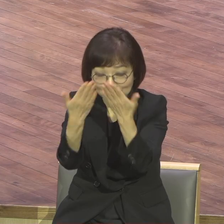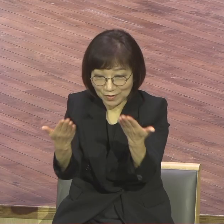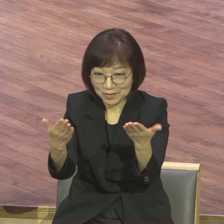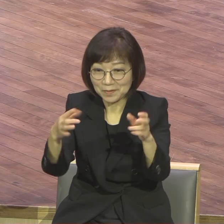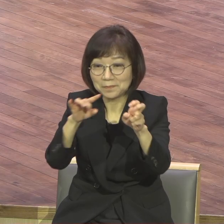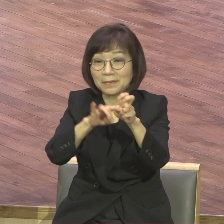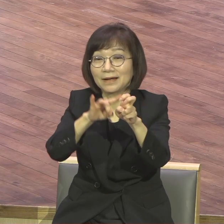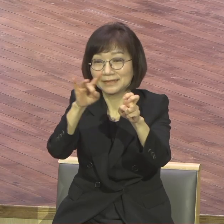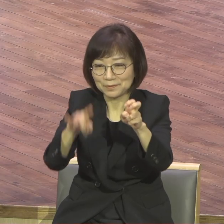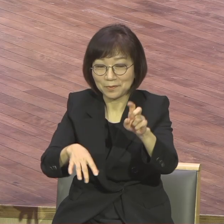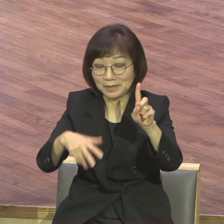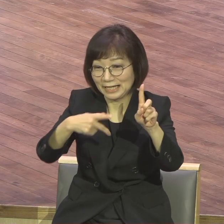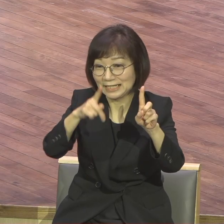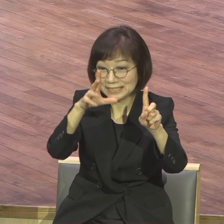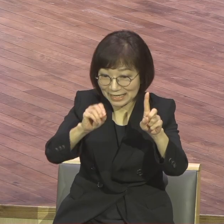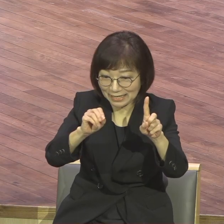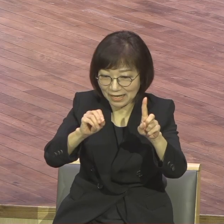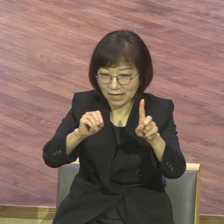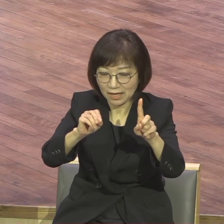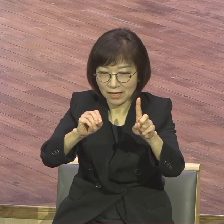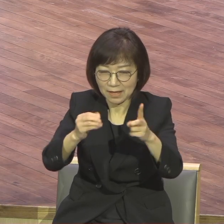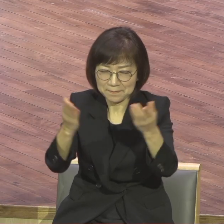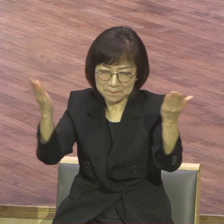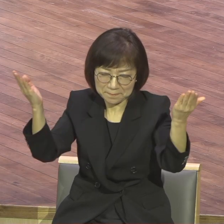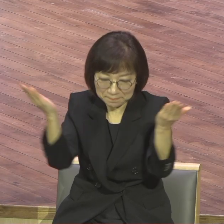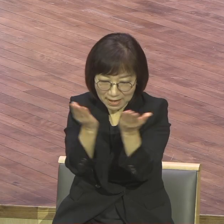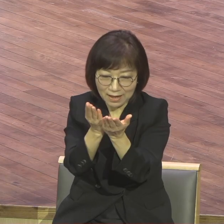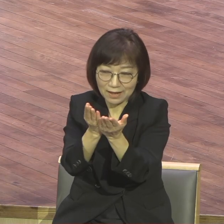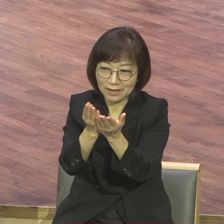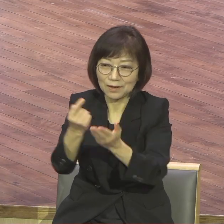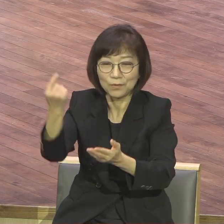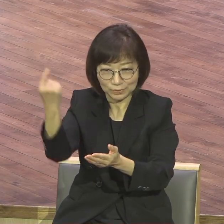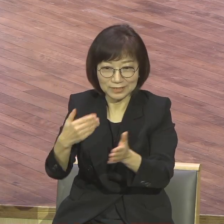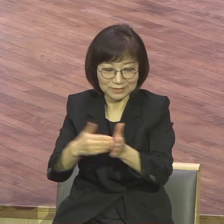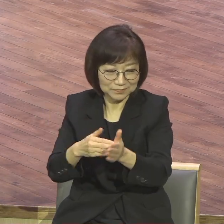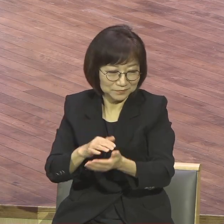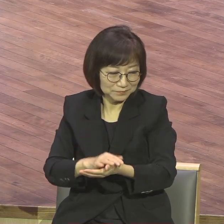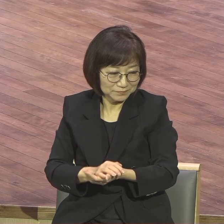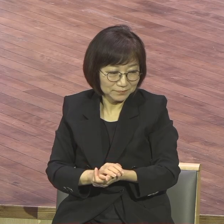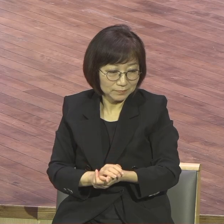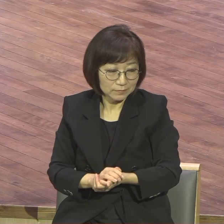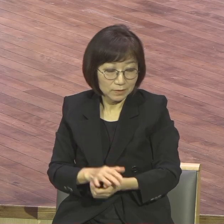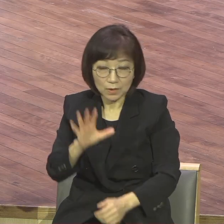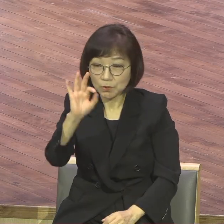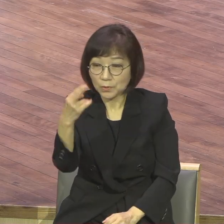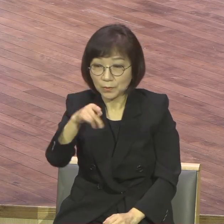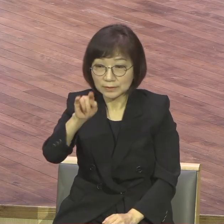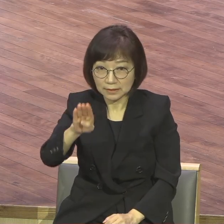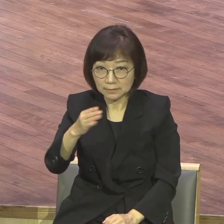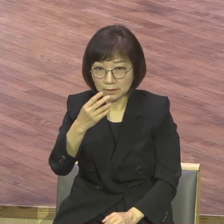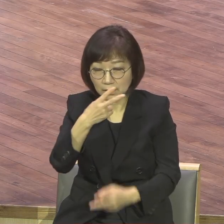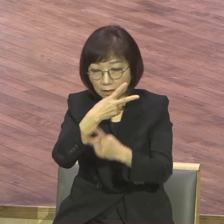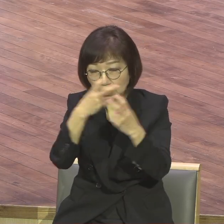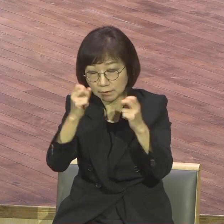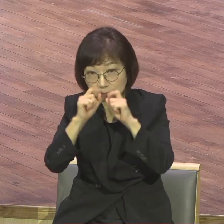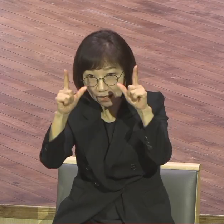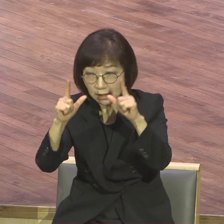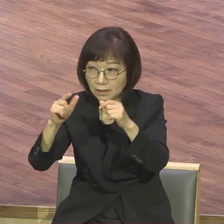성취가 되었습니다. 요셉이 잠에서 깨어 일어나 주의 사자의 분부대로 행하여 그의